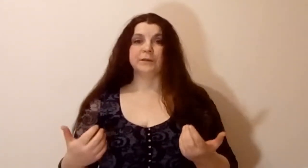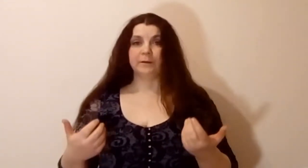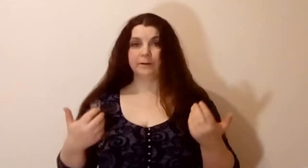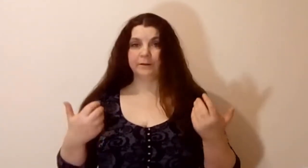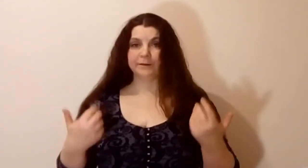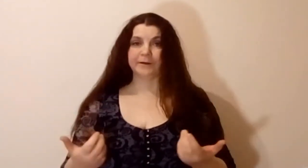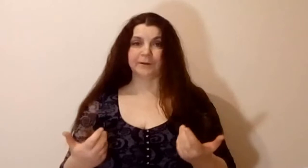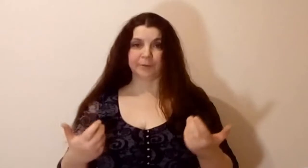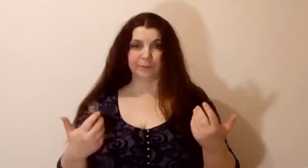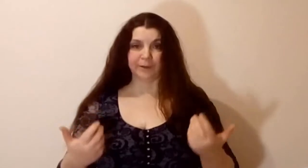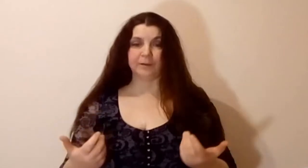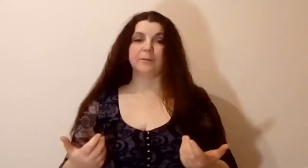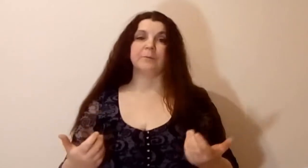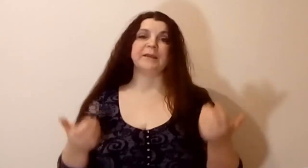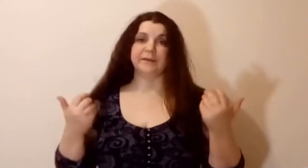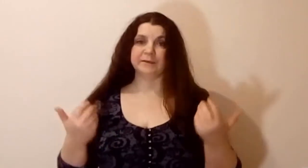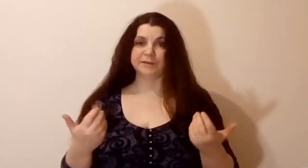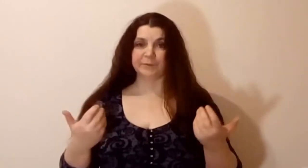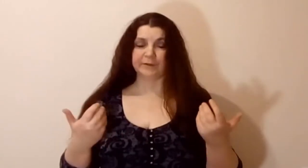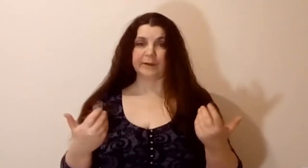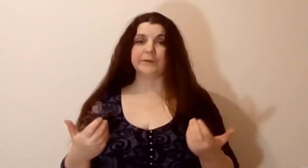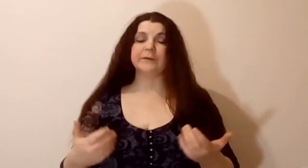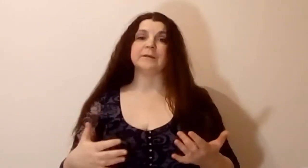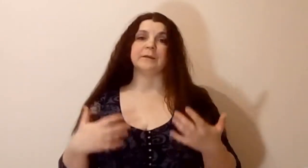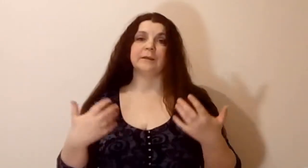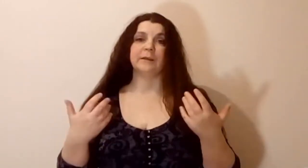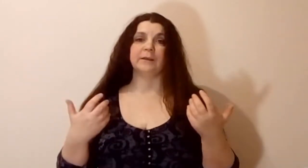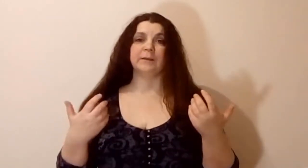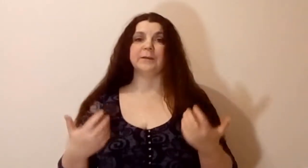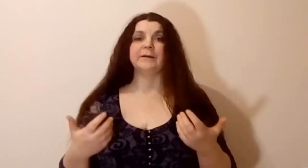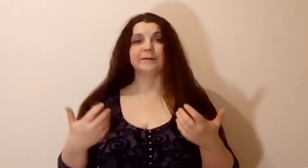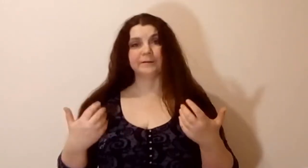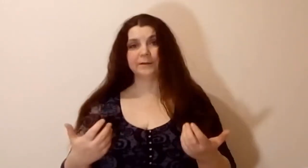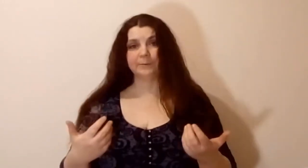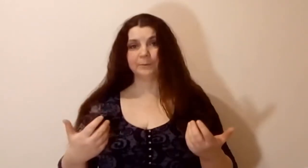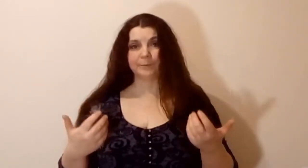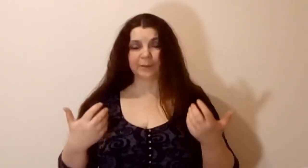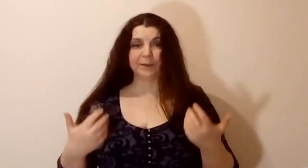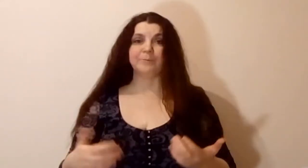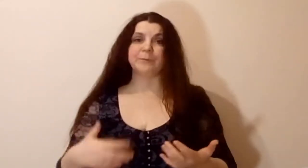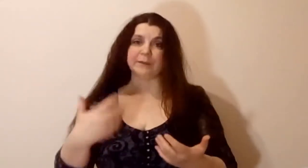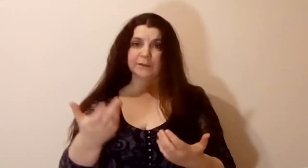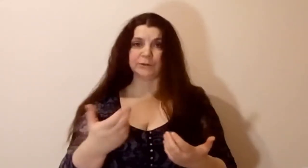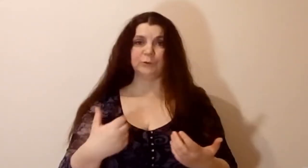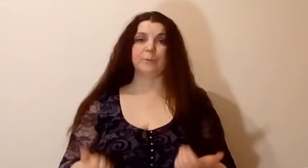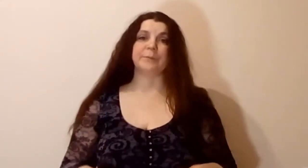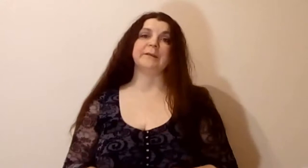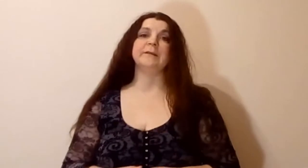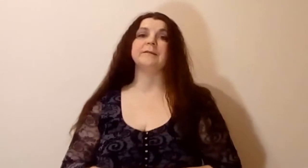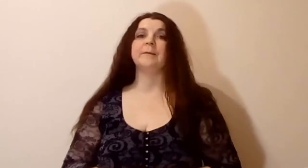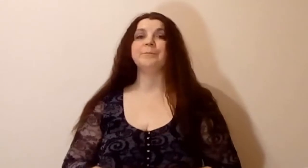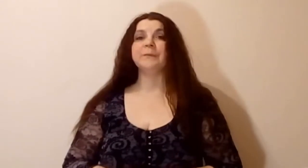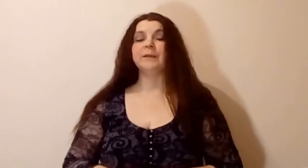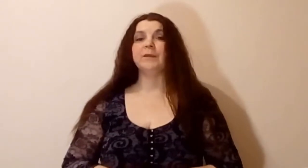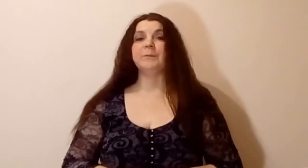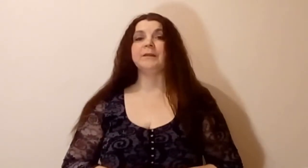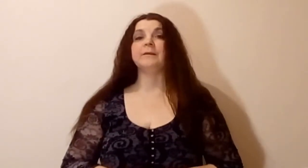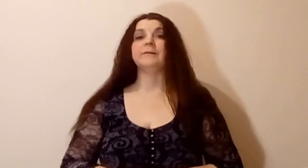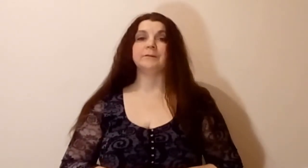яркий пример. Мне есть чем сравнивать. И именно с этим примером я хочу поделиться именно с